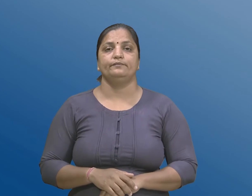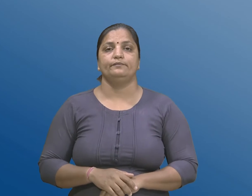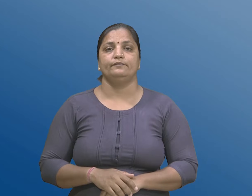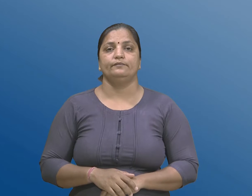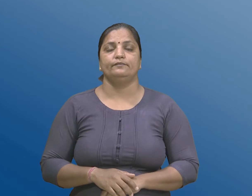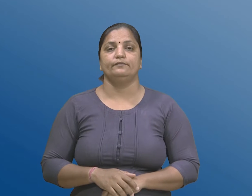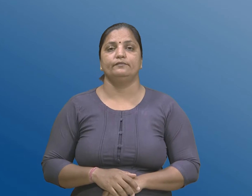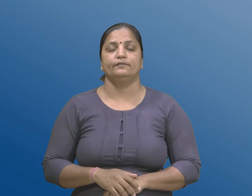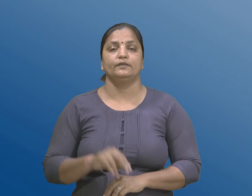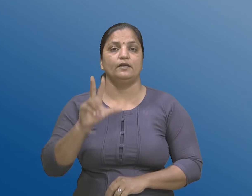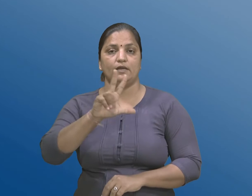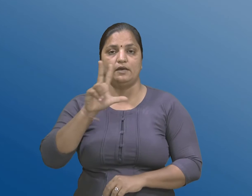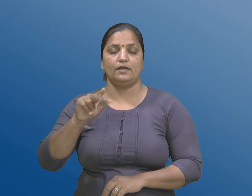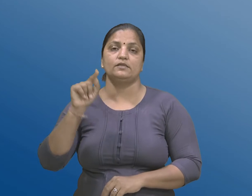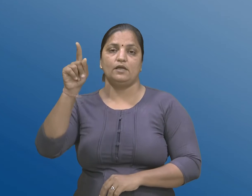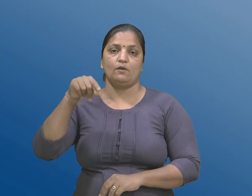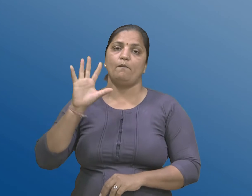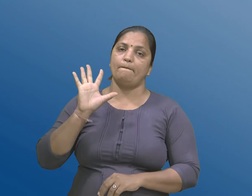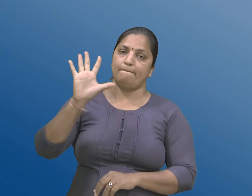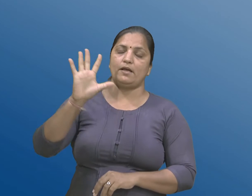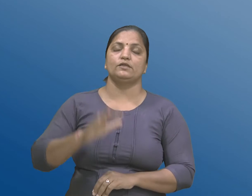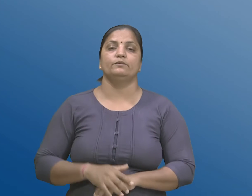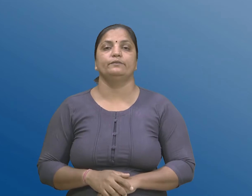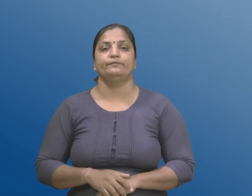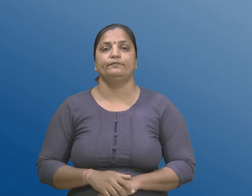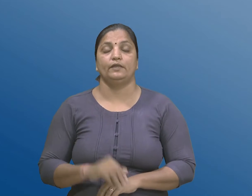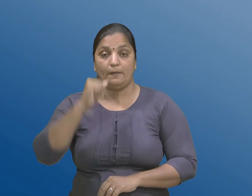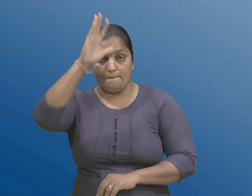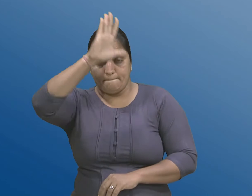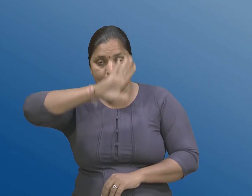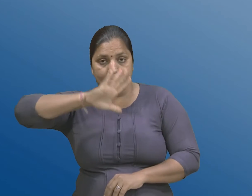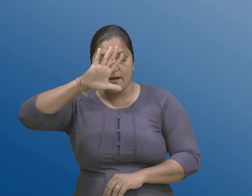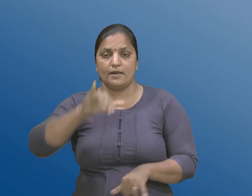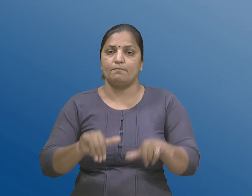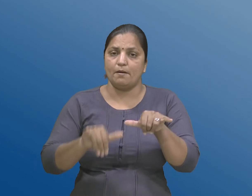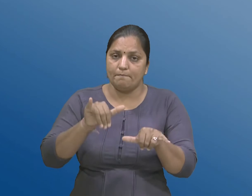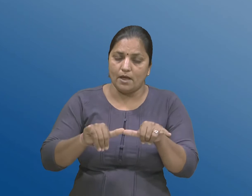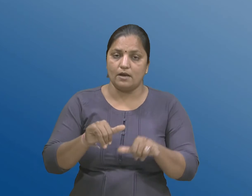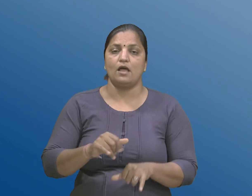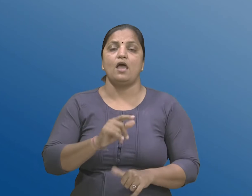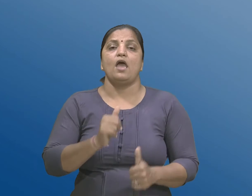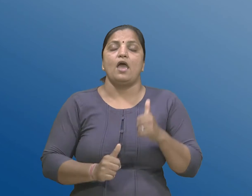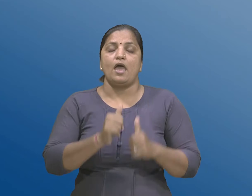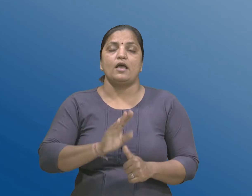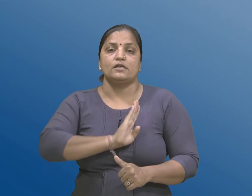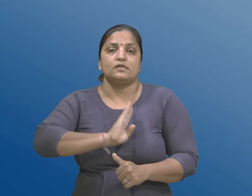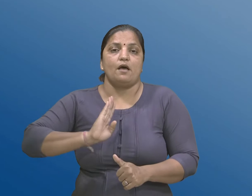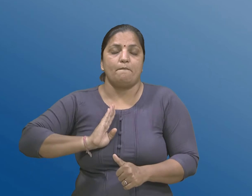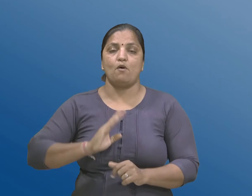अठ्याशिनू पाच्मू भारतना नियंत्रक अने महालेखा परिक्षक अने तैमना